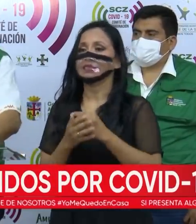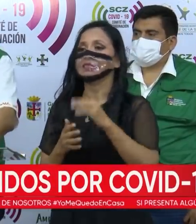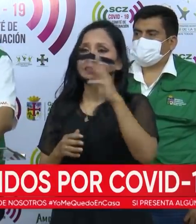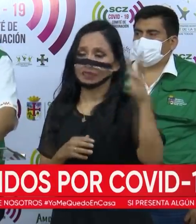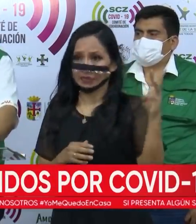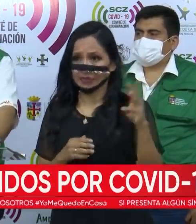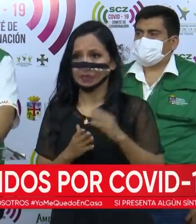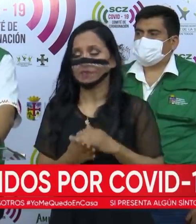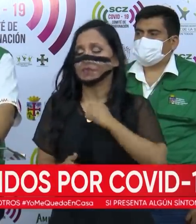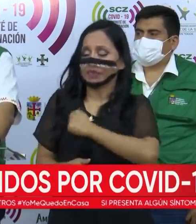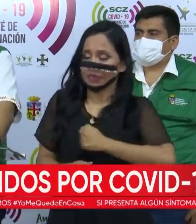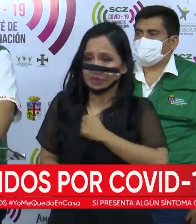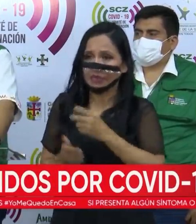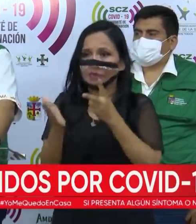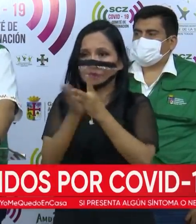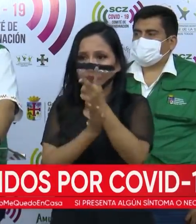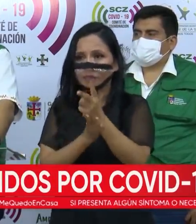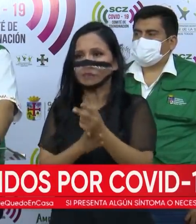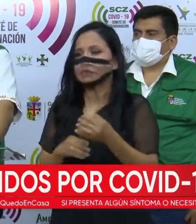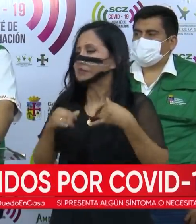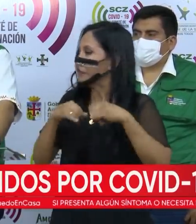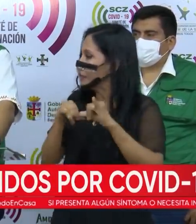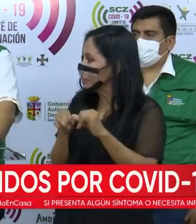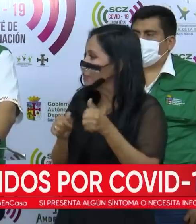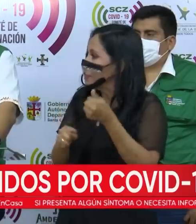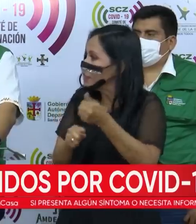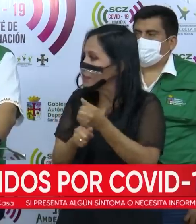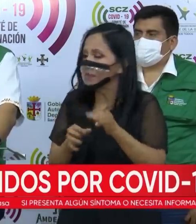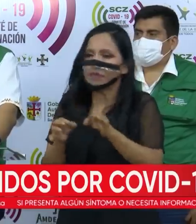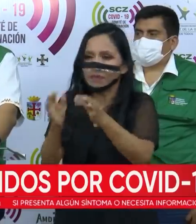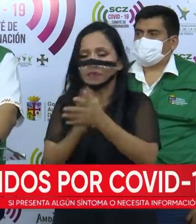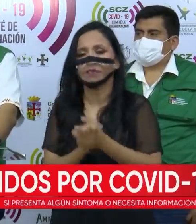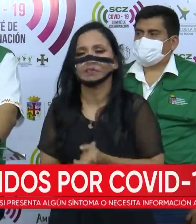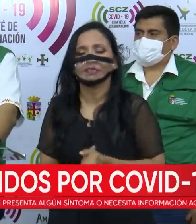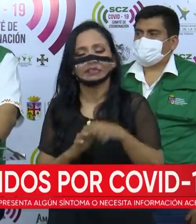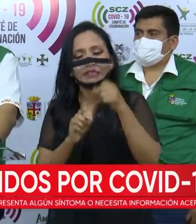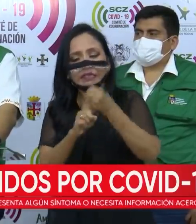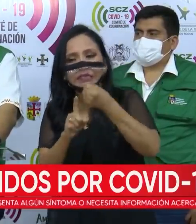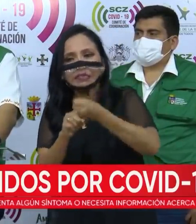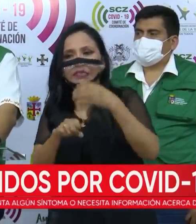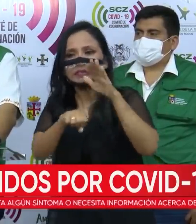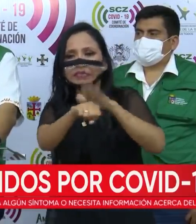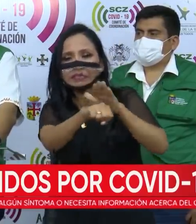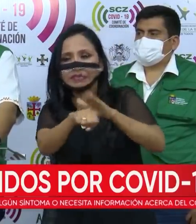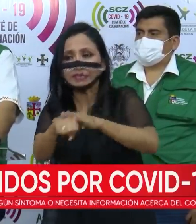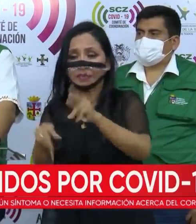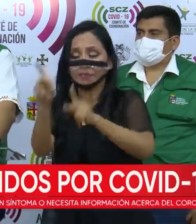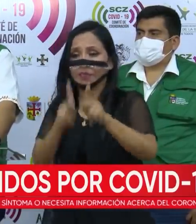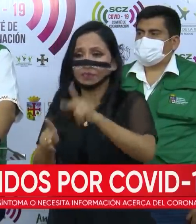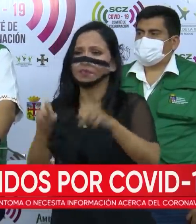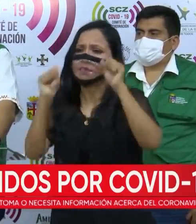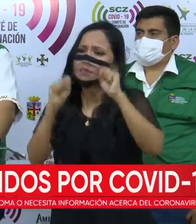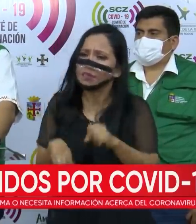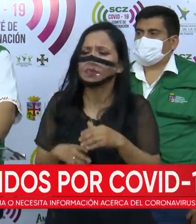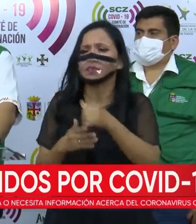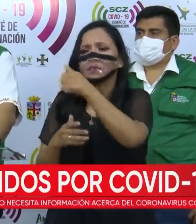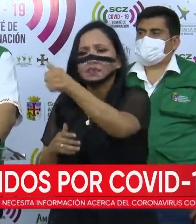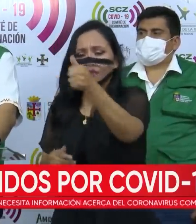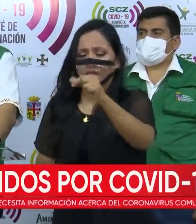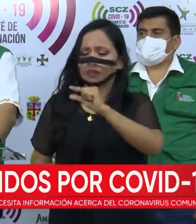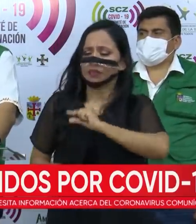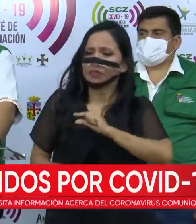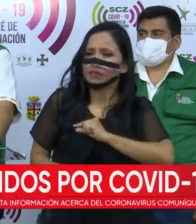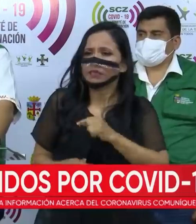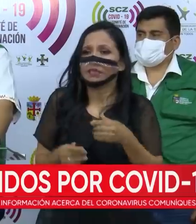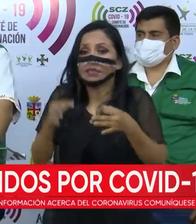información lamentable que sigamos de esta manera. Insistimos de que la población pueda tomar la conciencia.